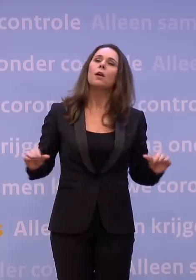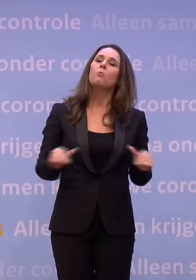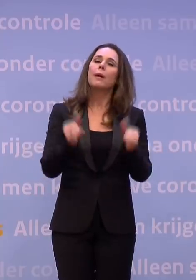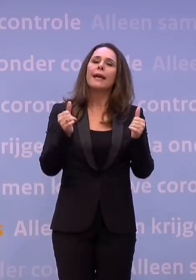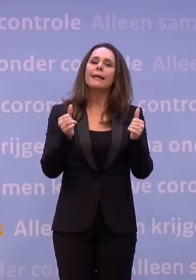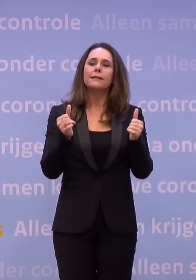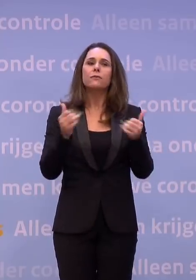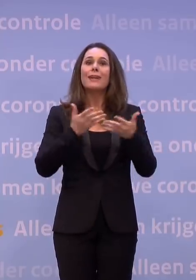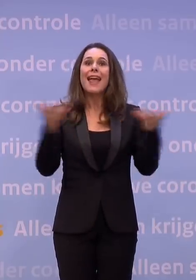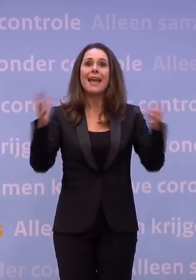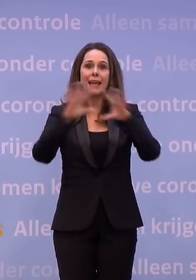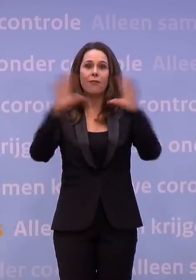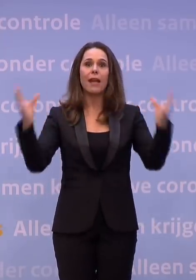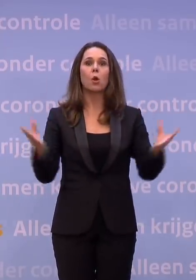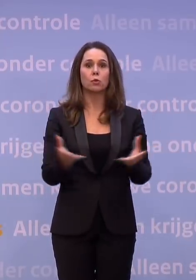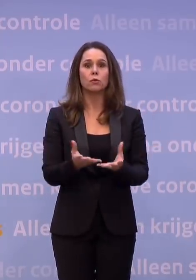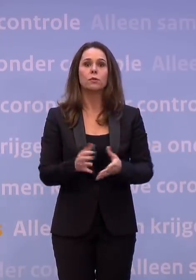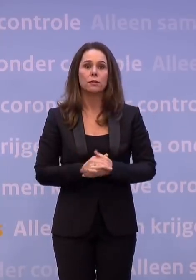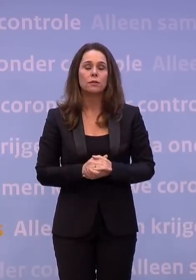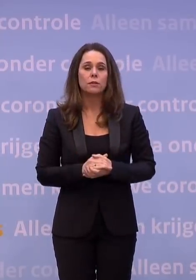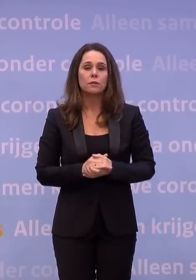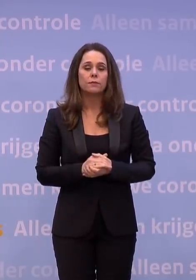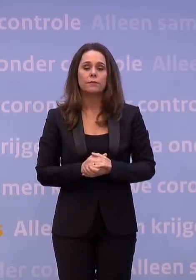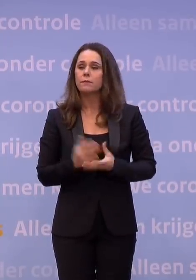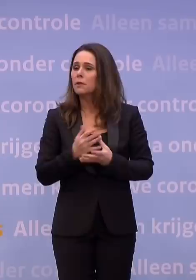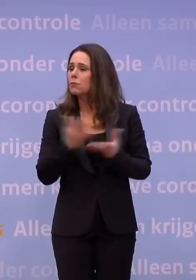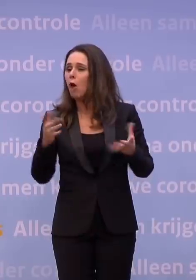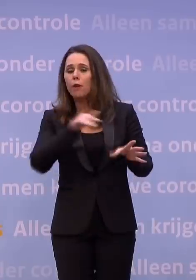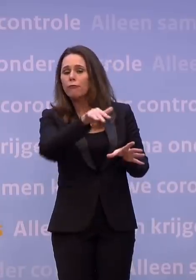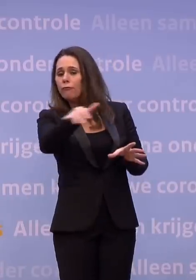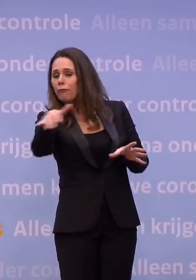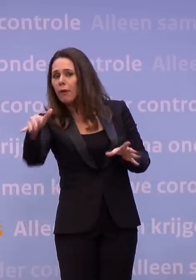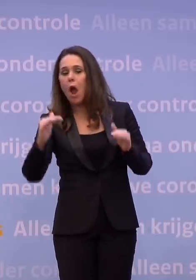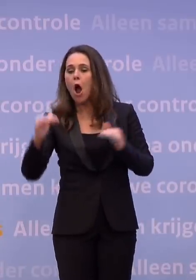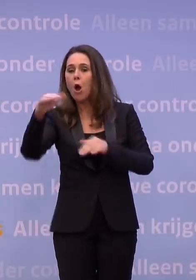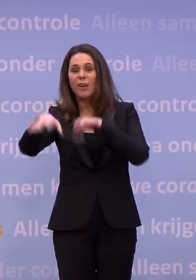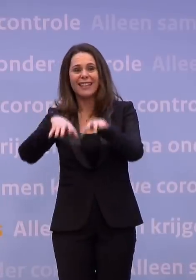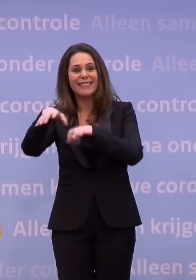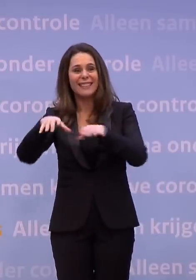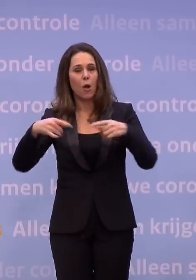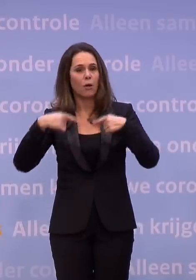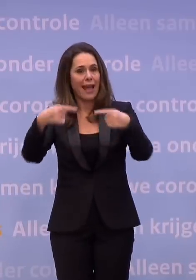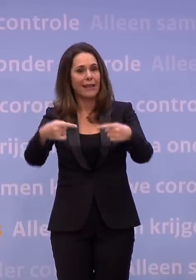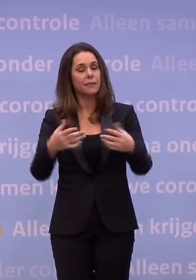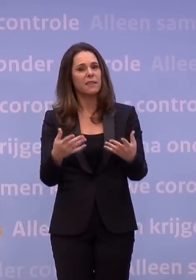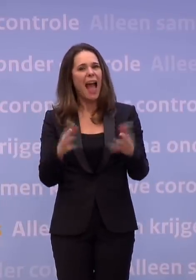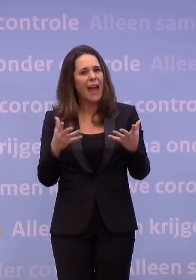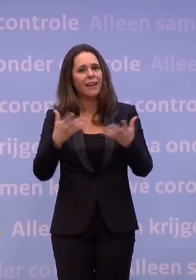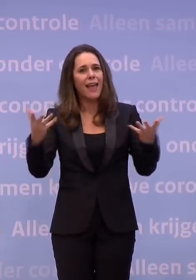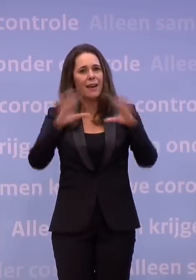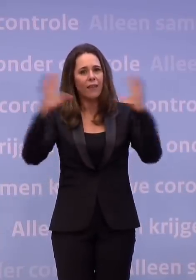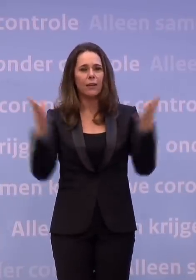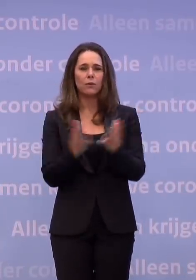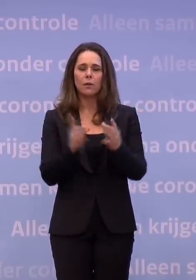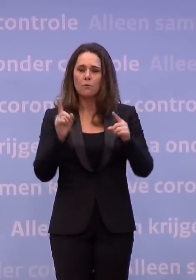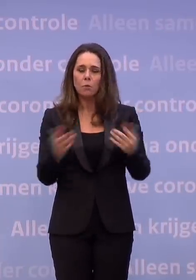de hele wereld. We hebben gezegd overal waar een hoog risico is met reizen, en dat is eigenlijk in de hele wereld, zullen we dat